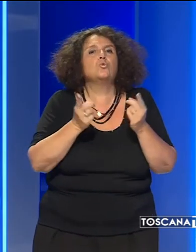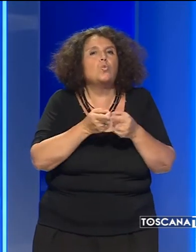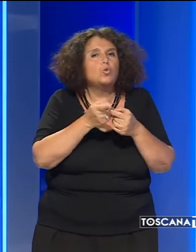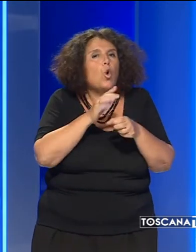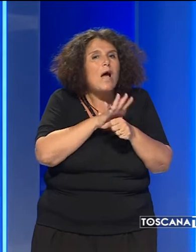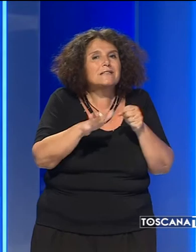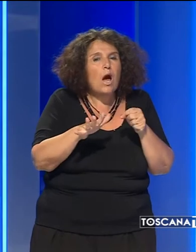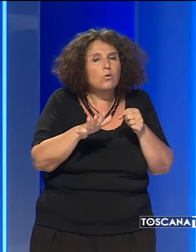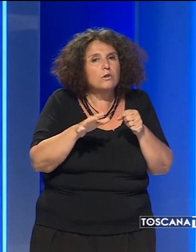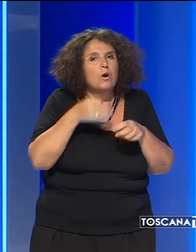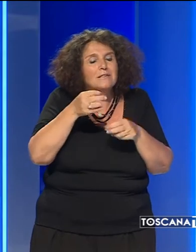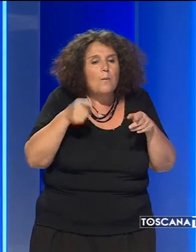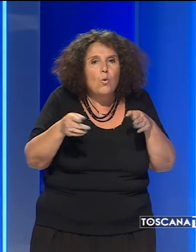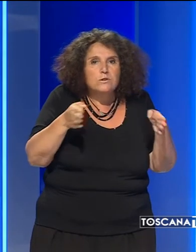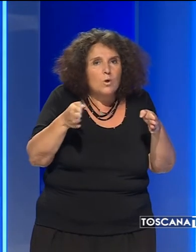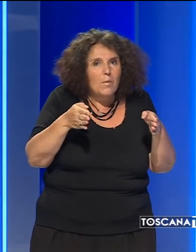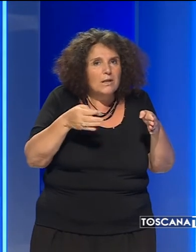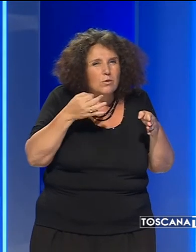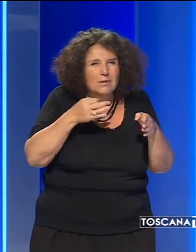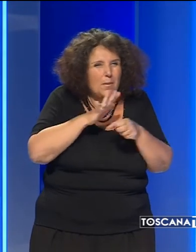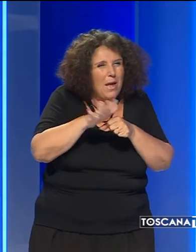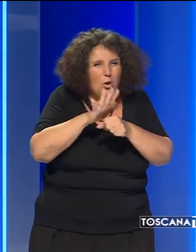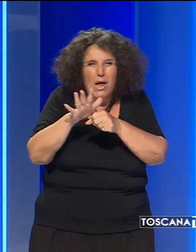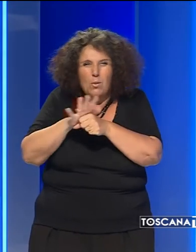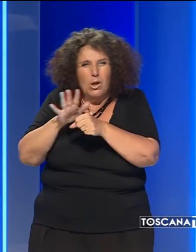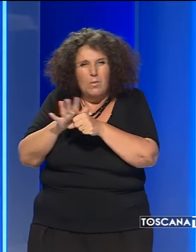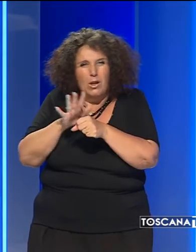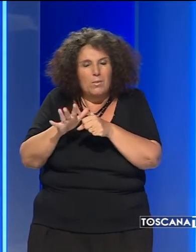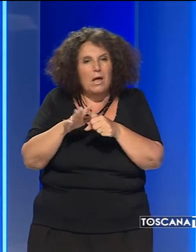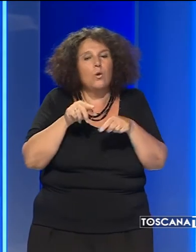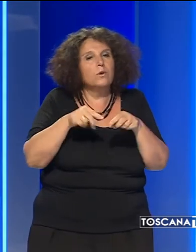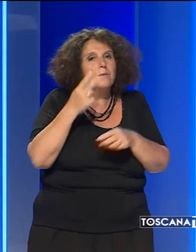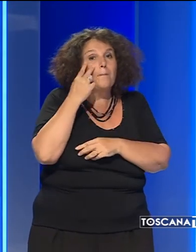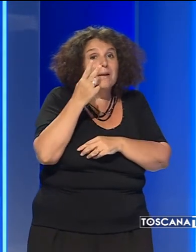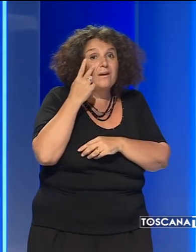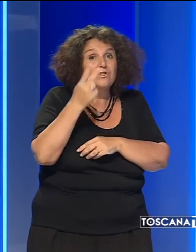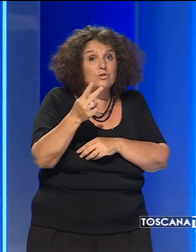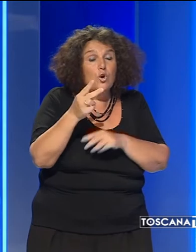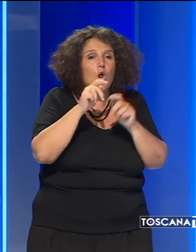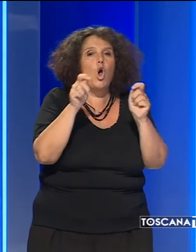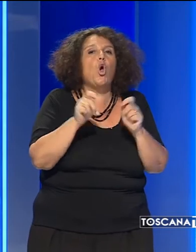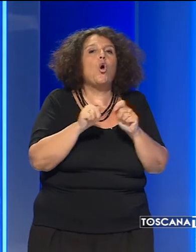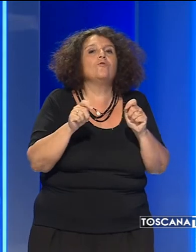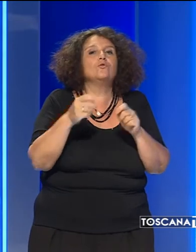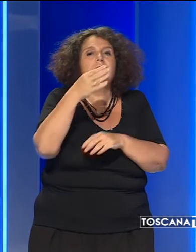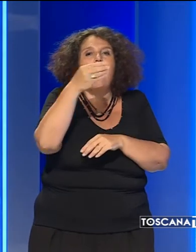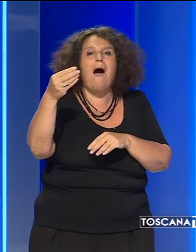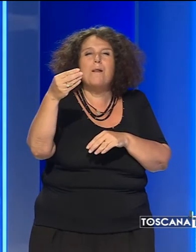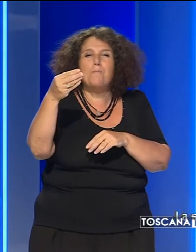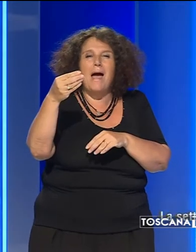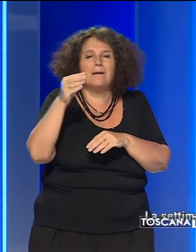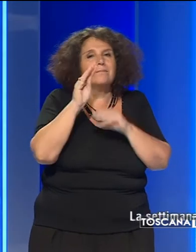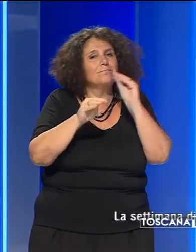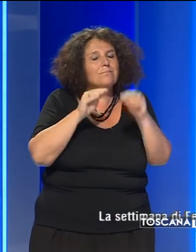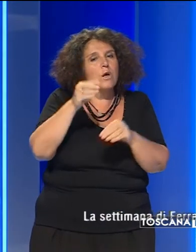caratterizza questo periodo dell'anno. Sono le previsioni di Confindustria e Alberghi che chiede al